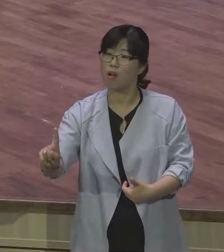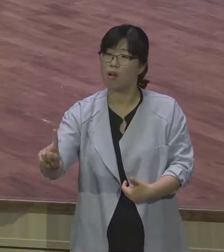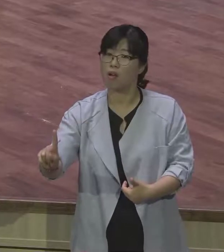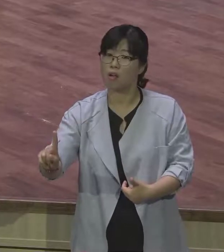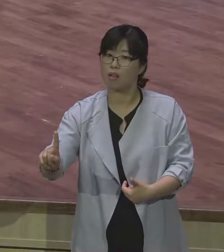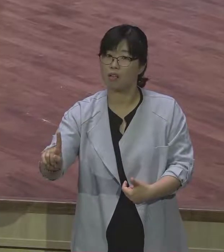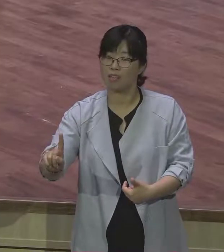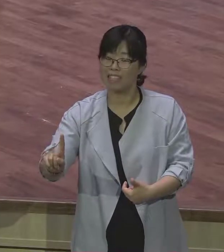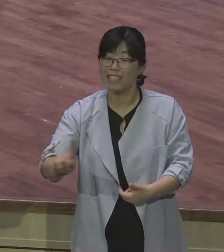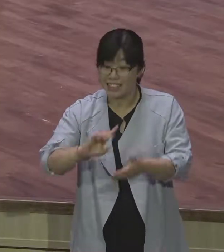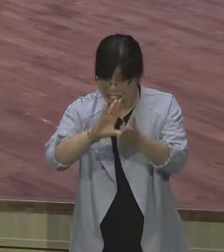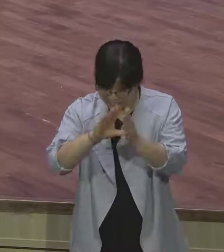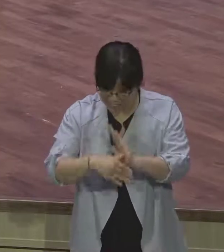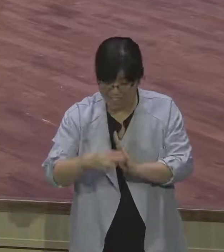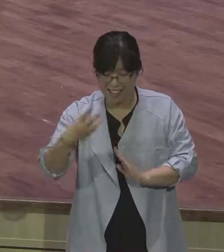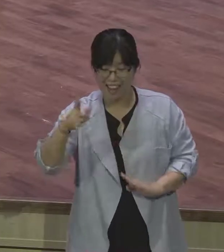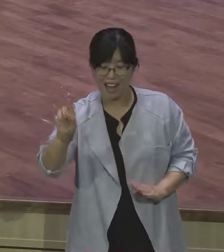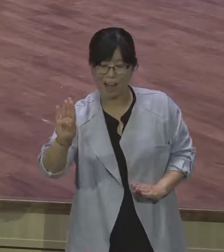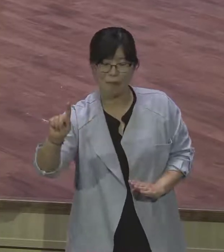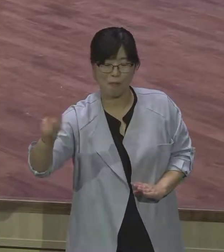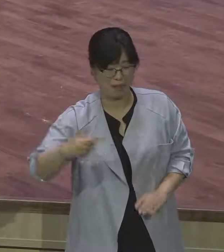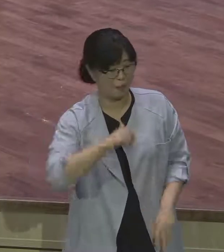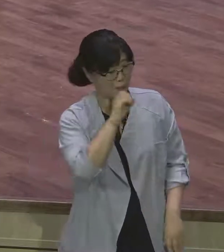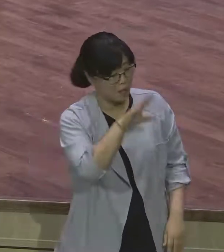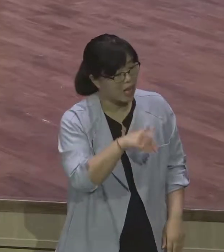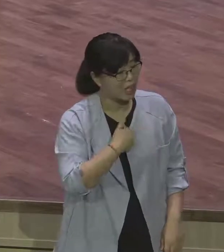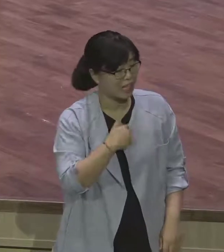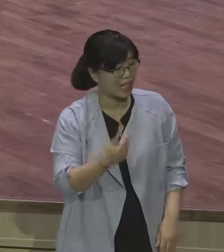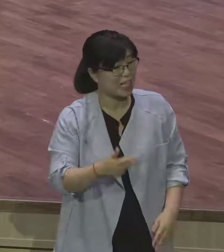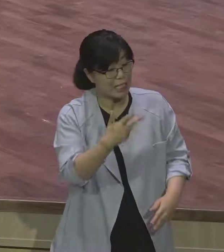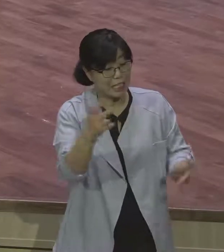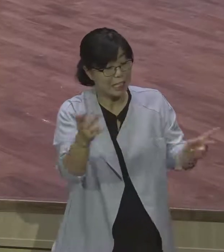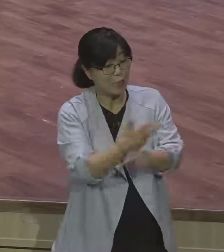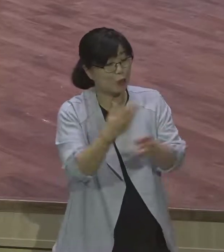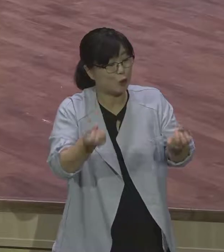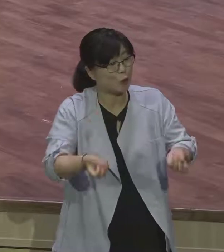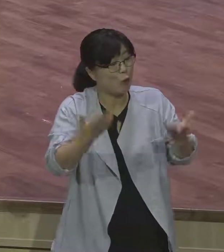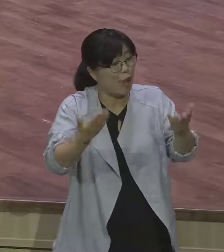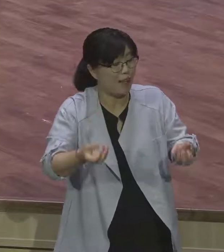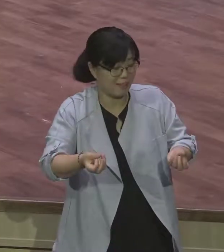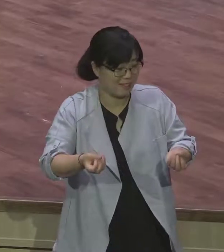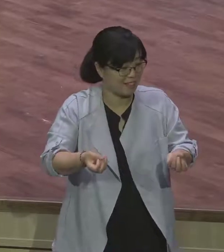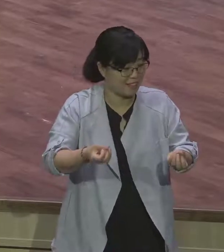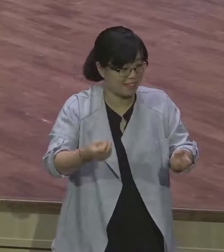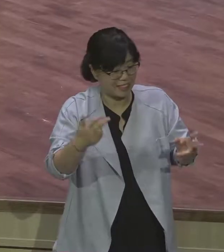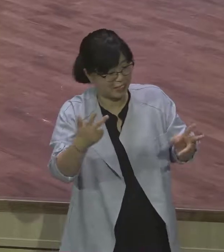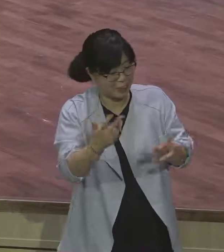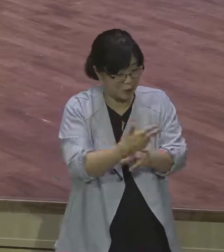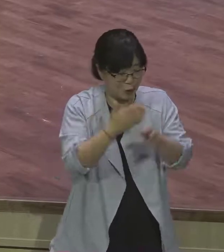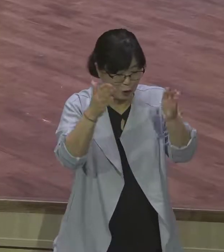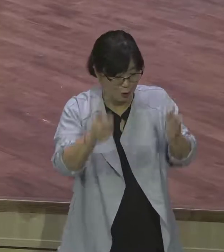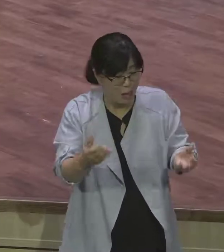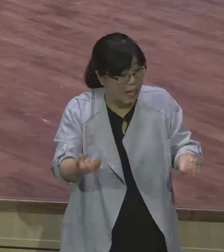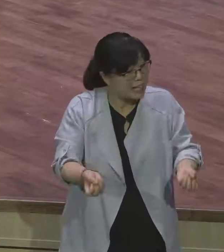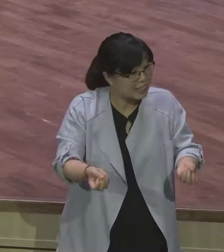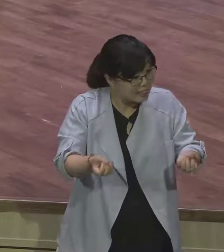지내고 나서 내가 말할게 일주일 그냥 잔치 표정관리 잘해서 잘해 이래 된 거예요.